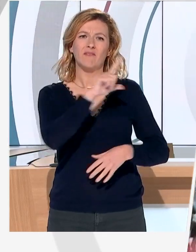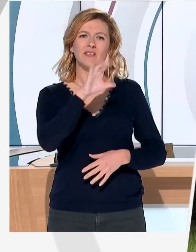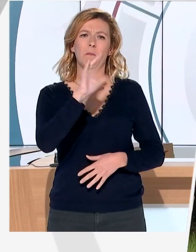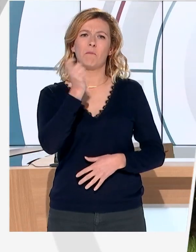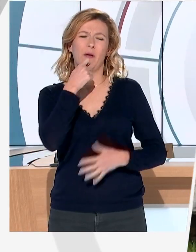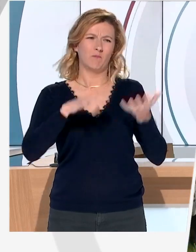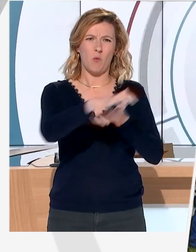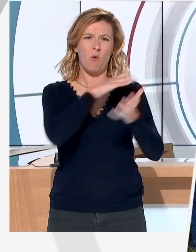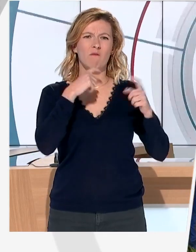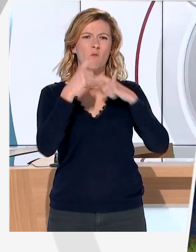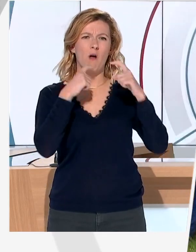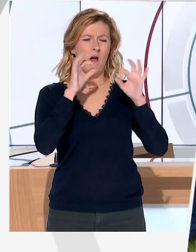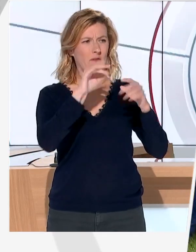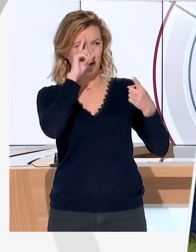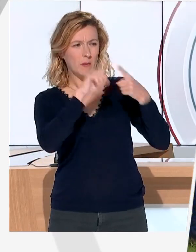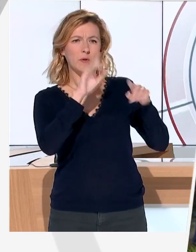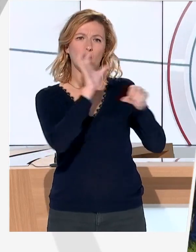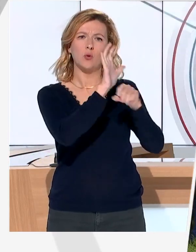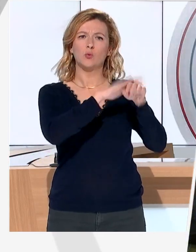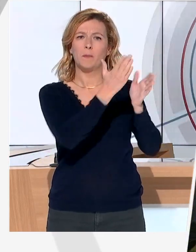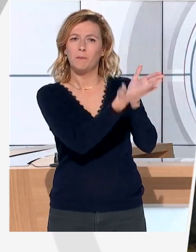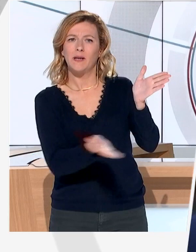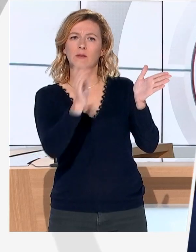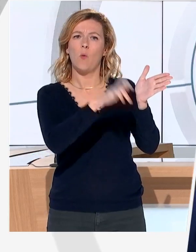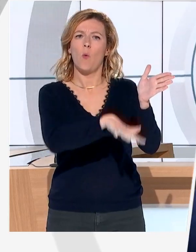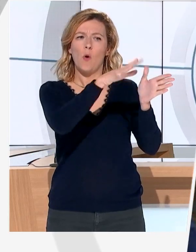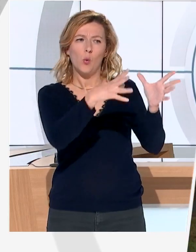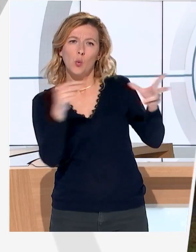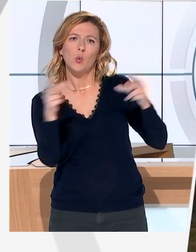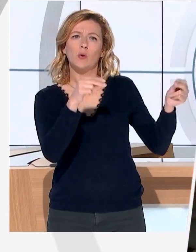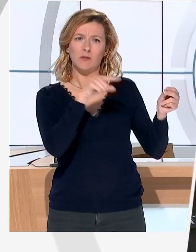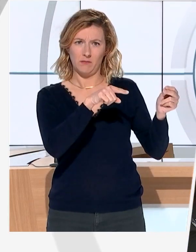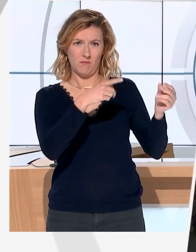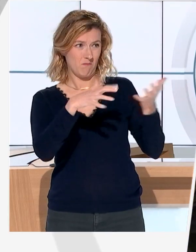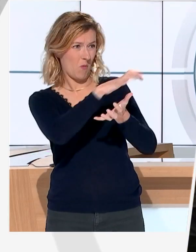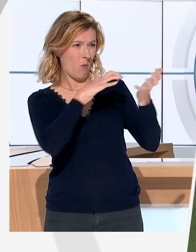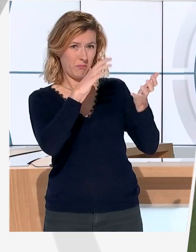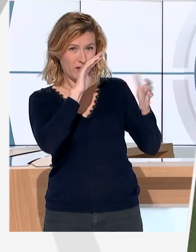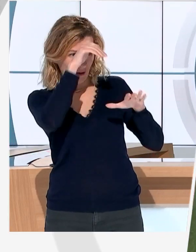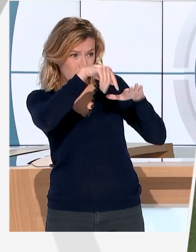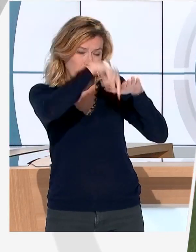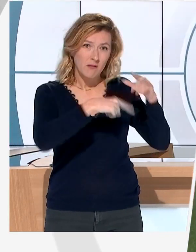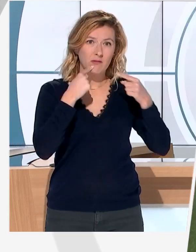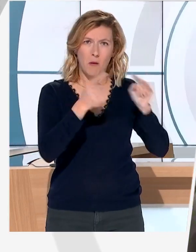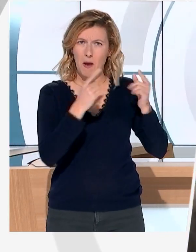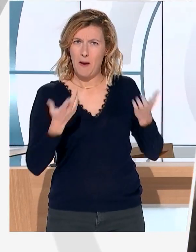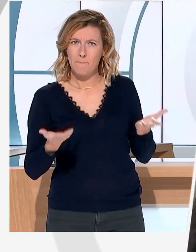Que reste-t-il du débat sur les bassines et sur le partage de l'eau après les violents événements du 25 mars ? Des milliers de manifestants, pour la grande